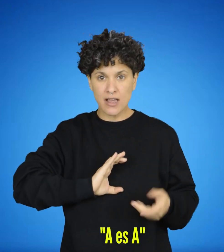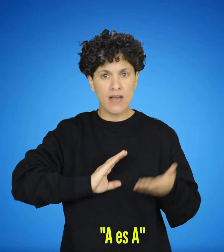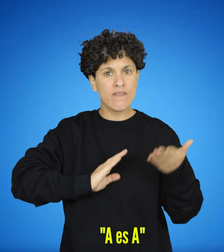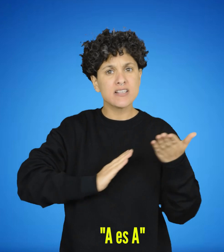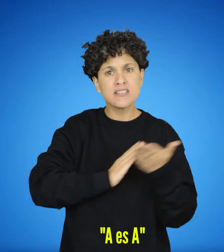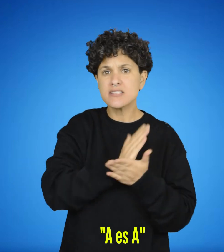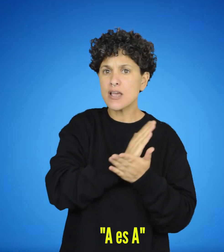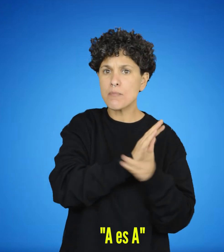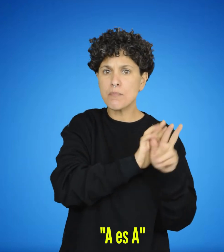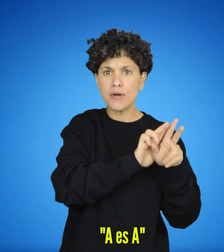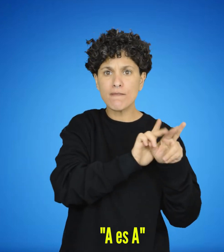Esa.